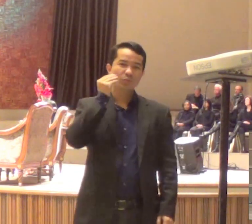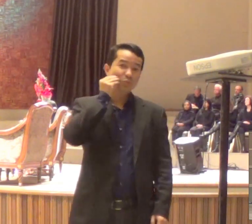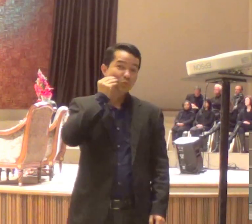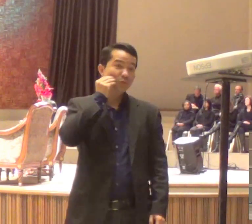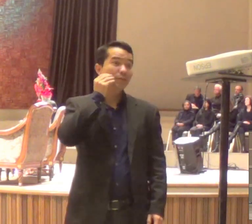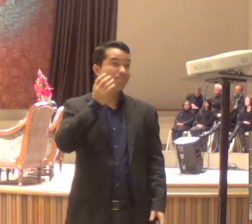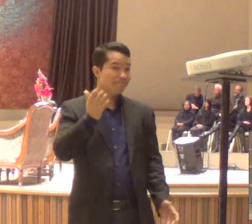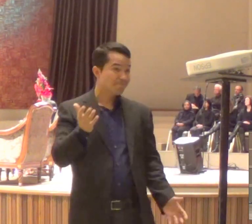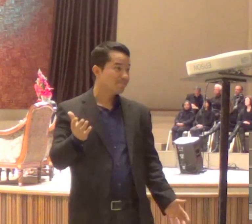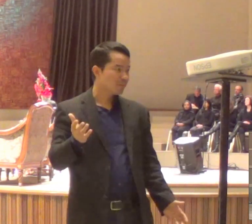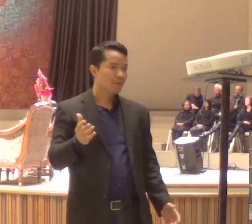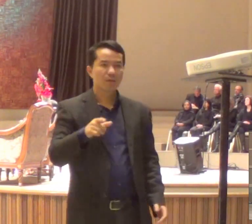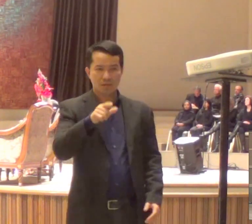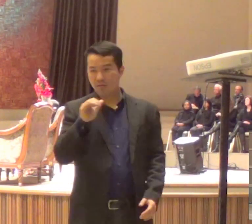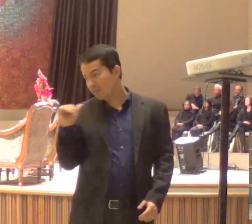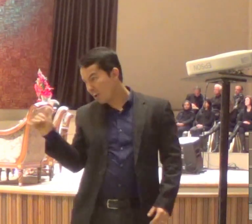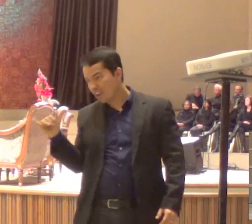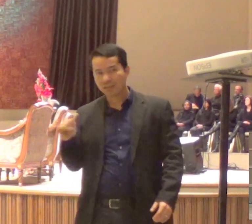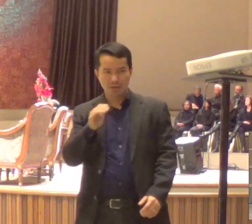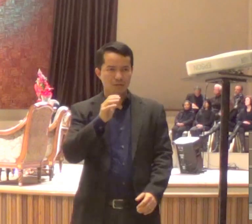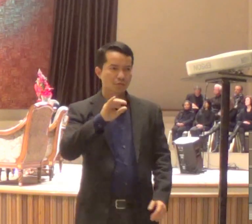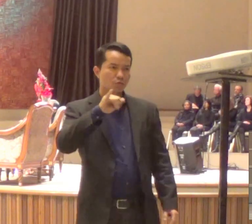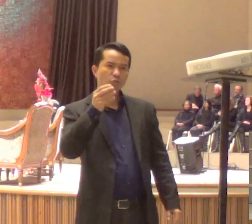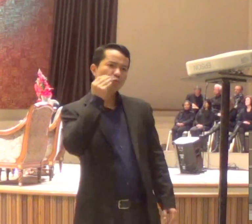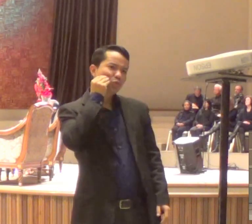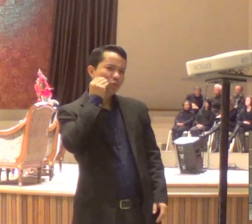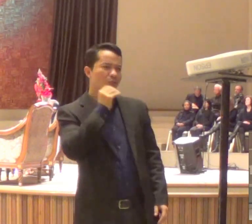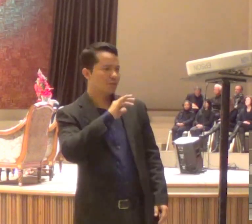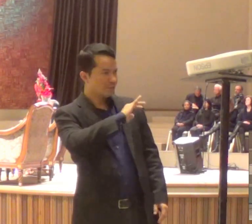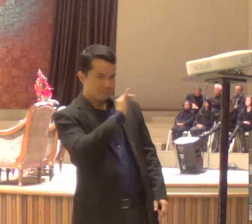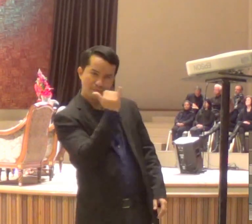Fala para a pessoa que está do teu lado, que ele não sabe ainda. De quem que ele está falando aqui?